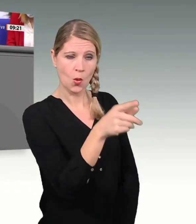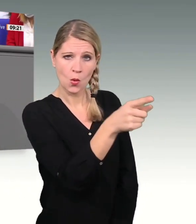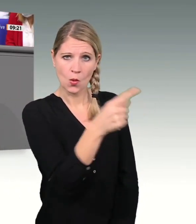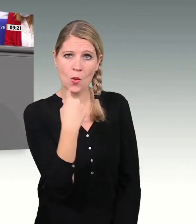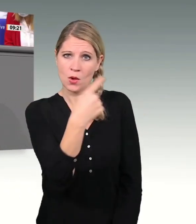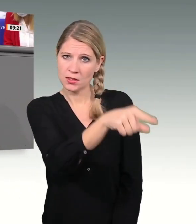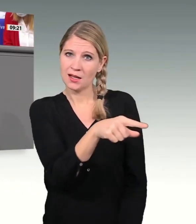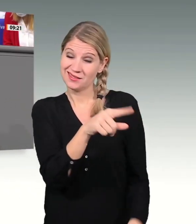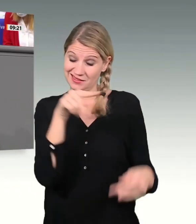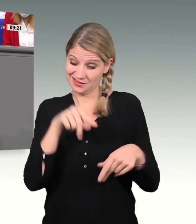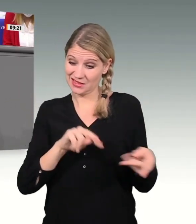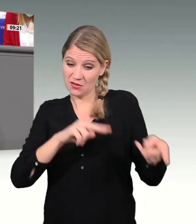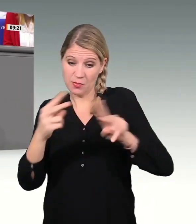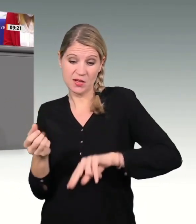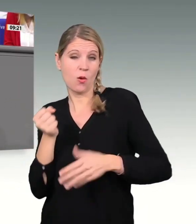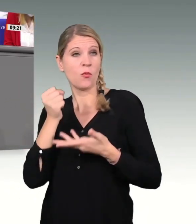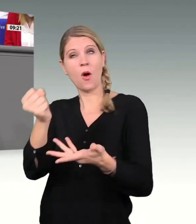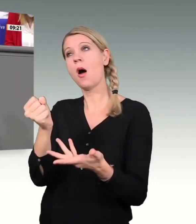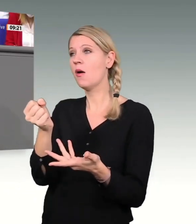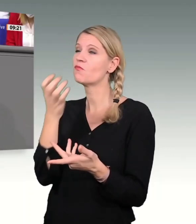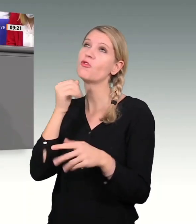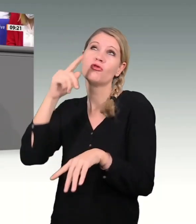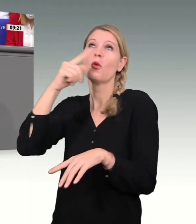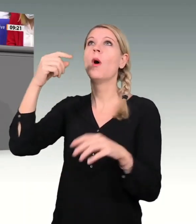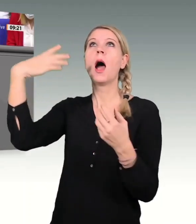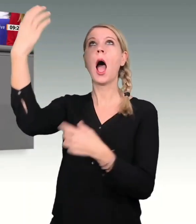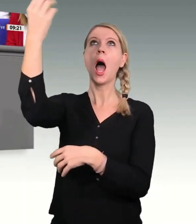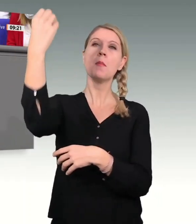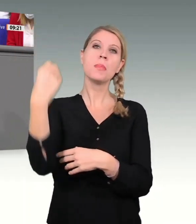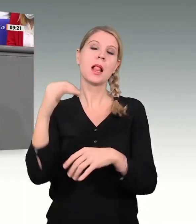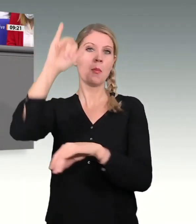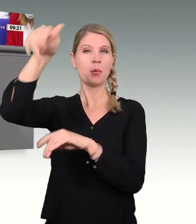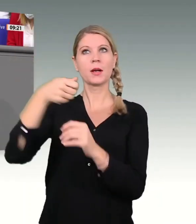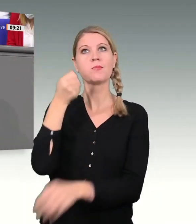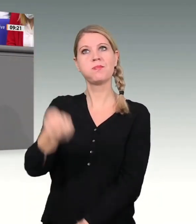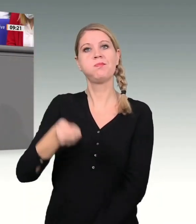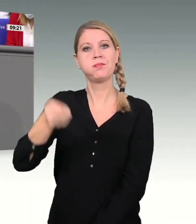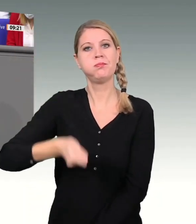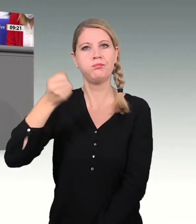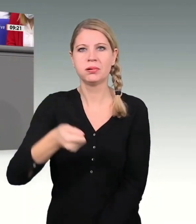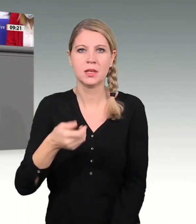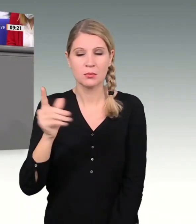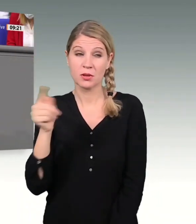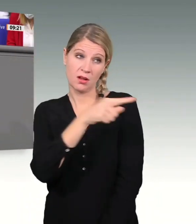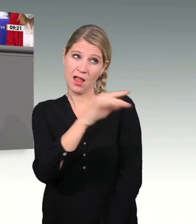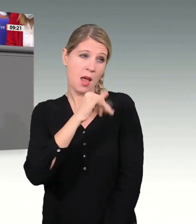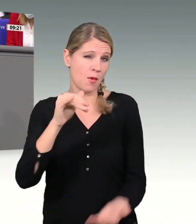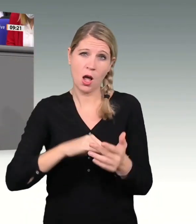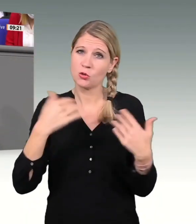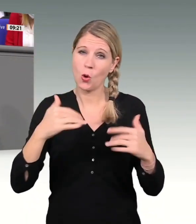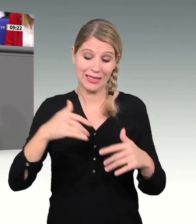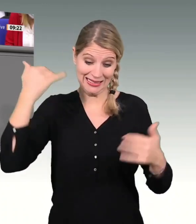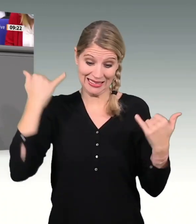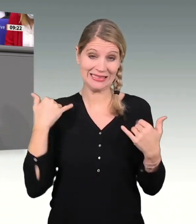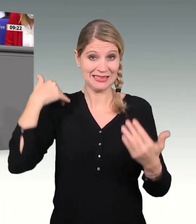Transformationsfonds nur irgendwelche Ampelprojekte finanzieren, der ist noch immer noch nicht im Hier und jetzt, der ist noch immer nicht